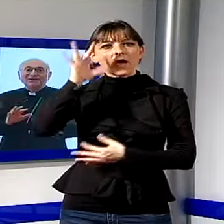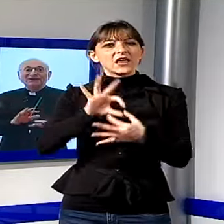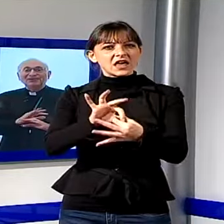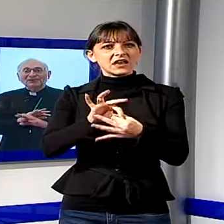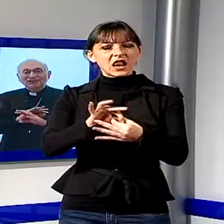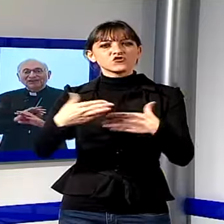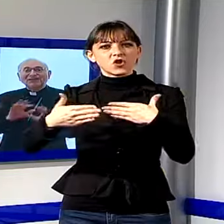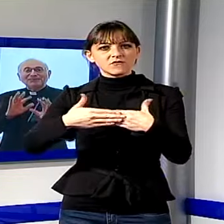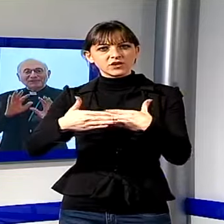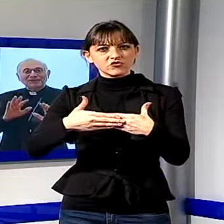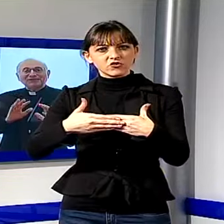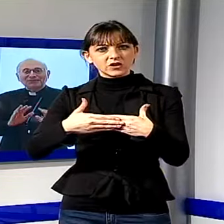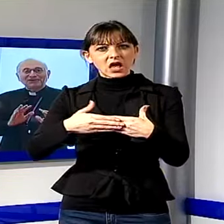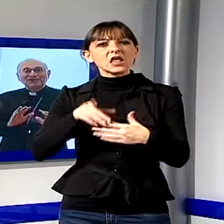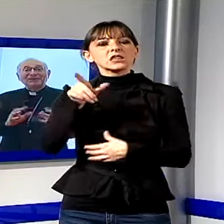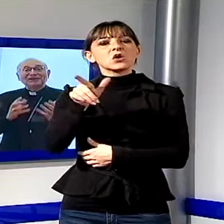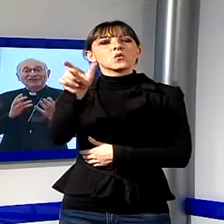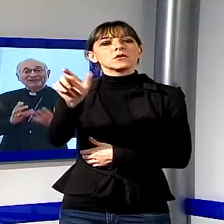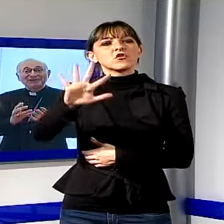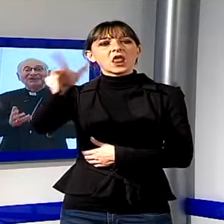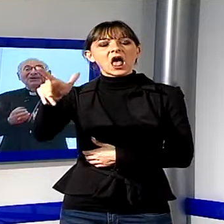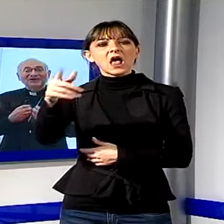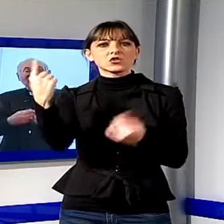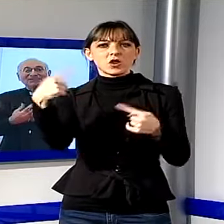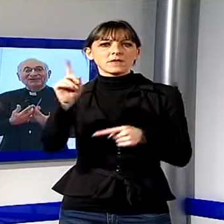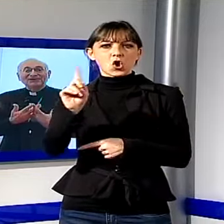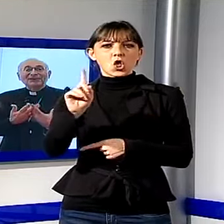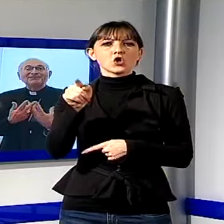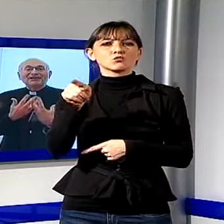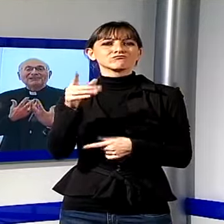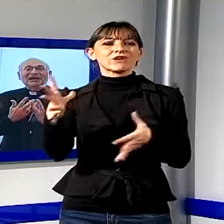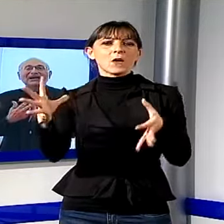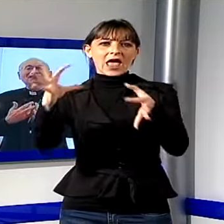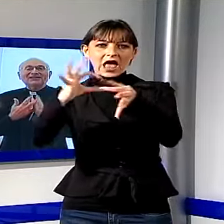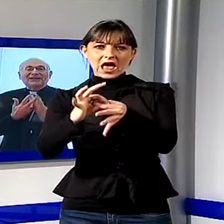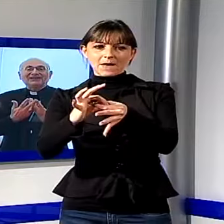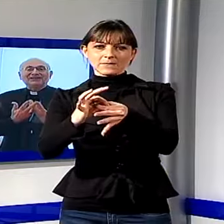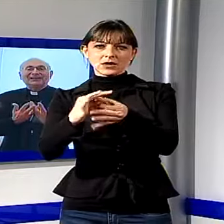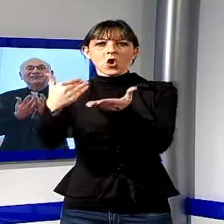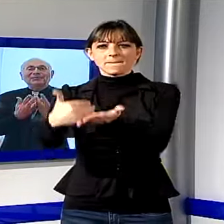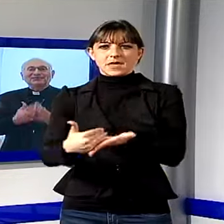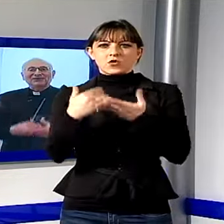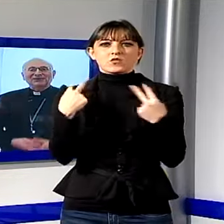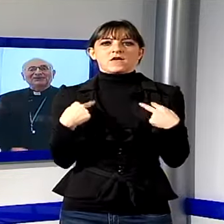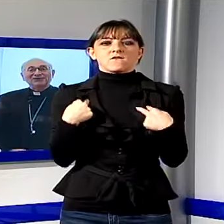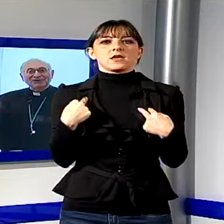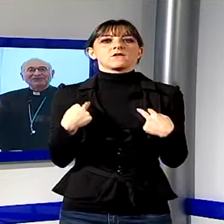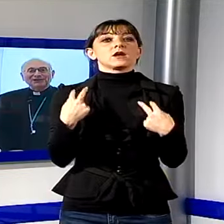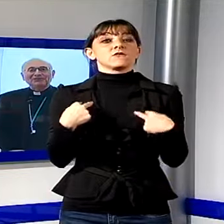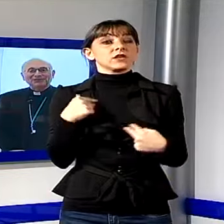non sei il mio nemico, tu prossimo, sei il mio amico, sei la persona che mi aiuta a vivere la vita, il mio custode, ciascuno è così,